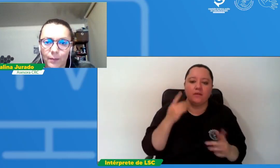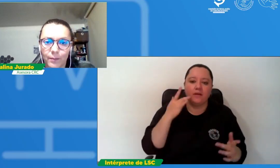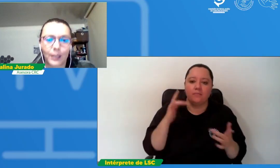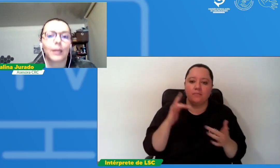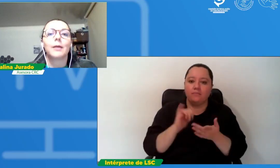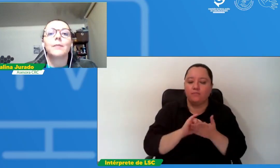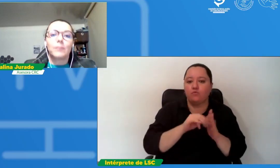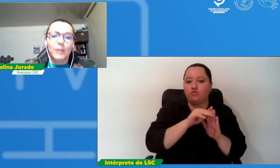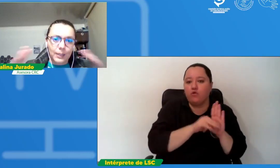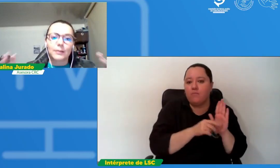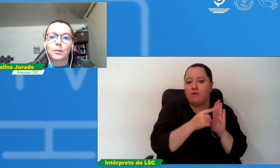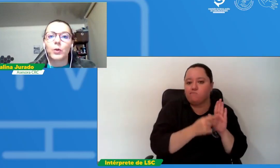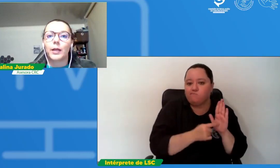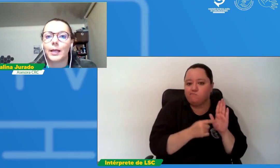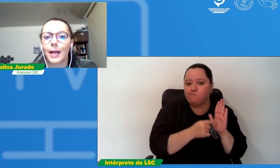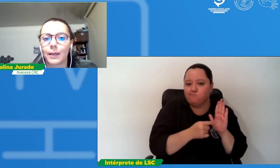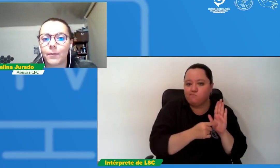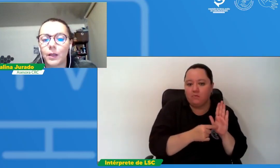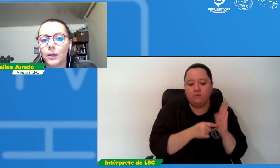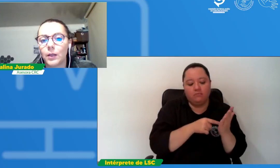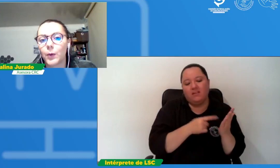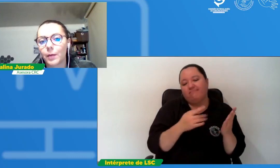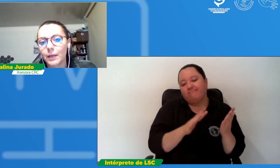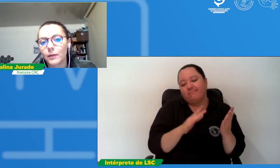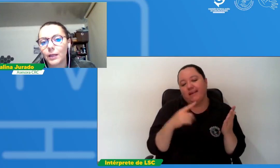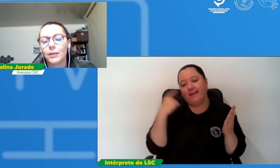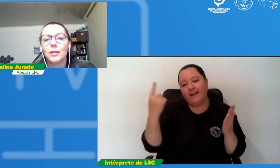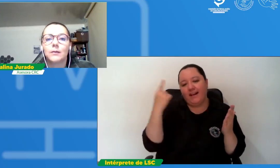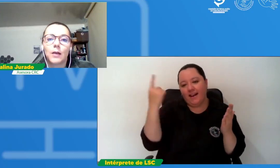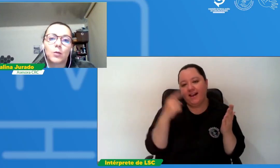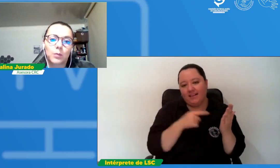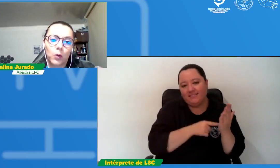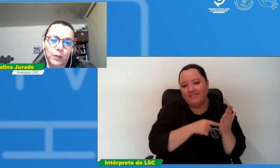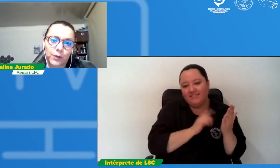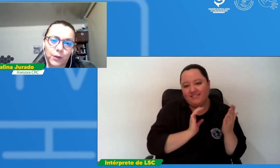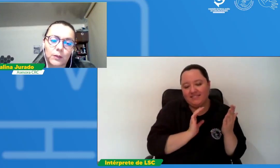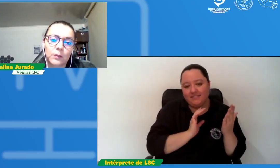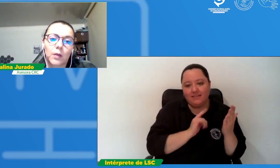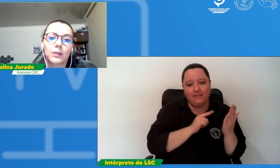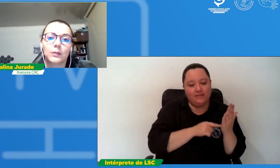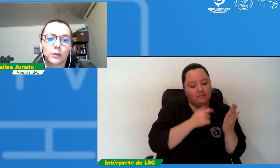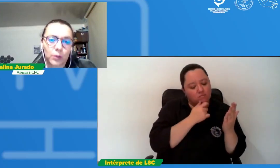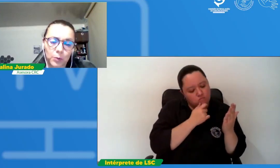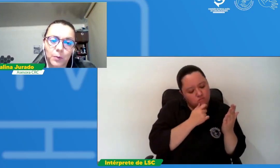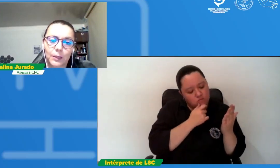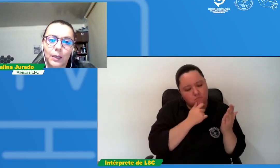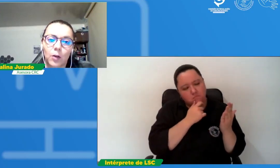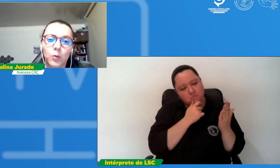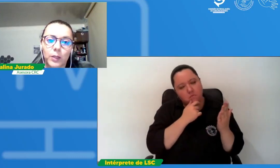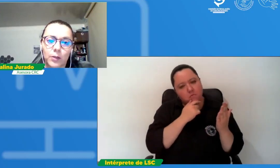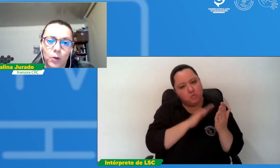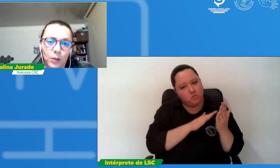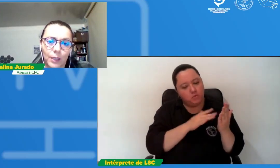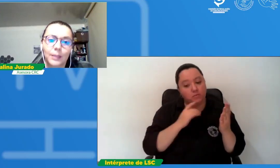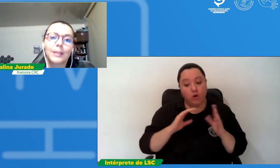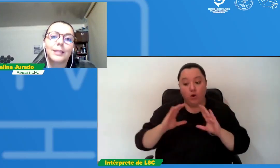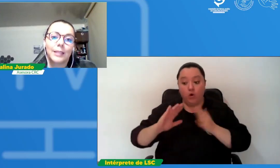que tiende a ser muy general y obviamente si hay unas vocaciones y si hay unas intenciones por parte de la comunidad sorda de